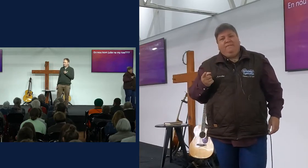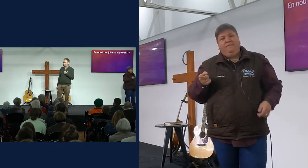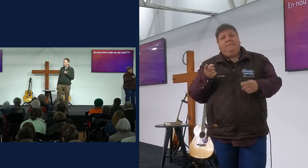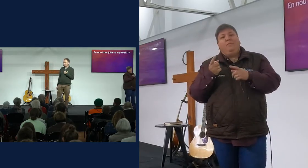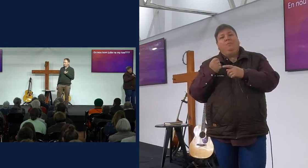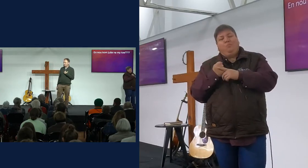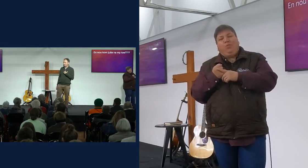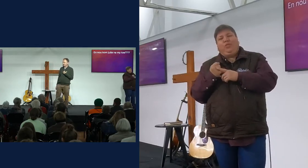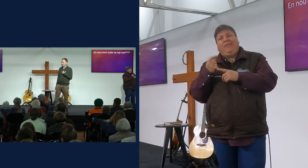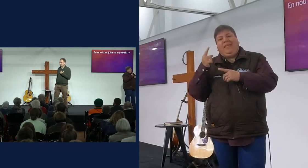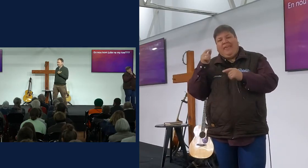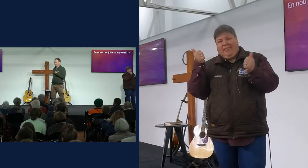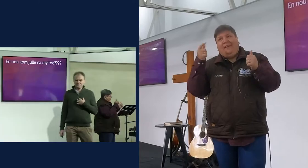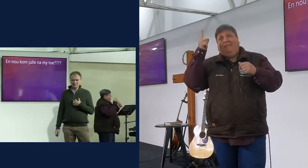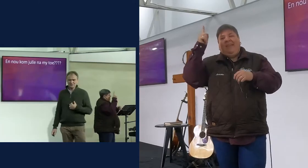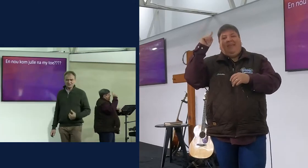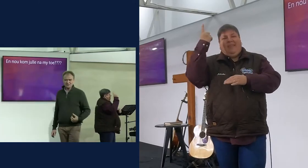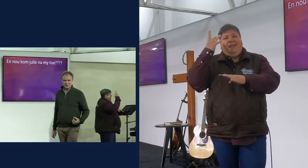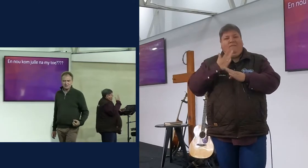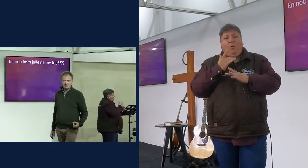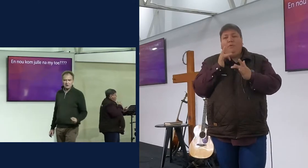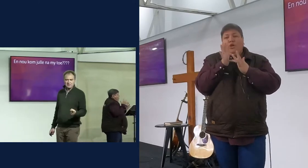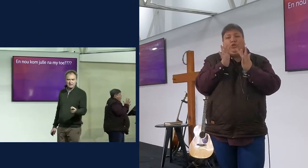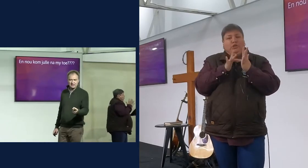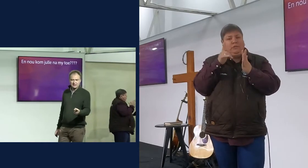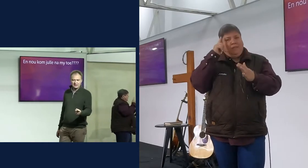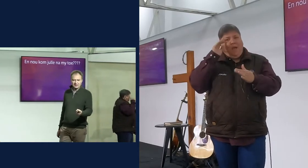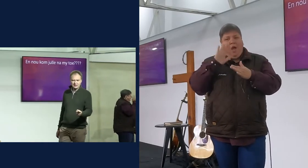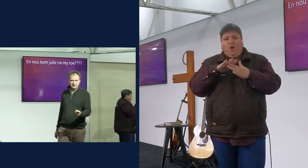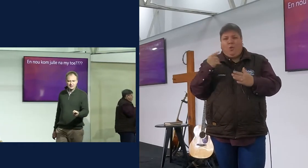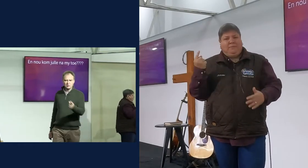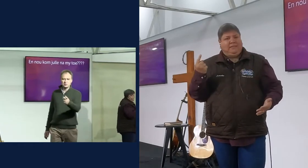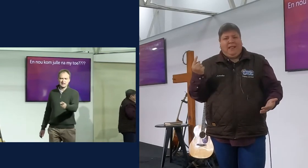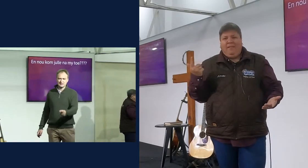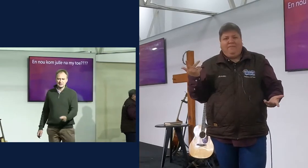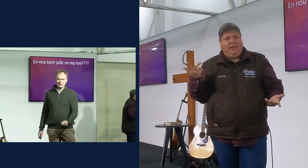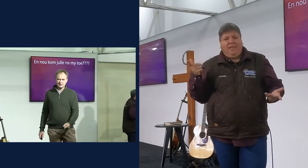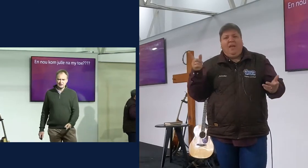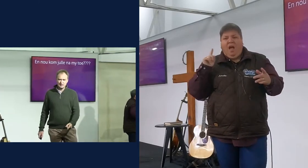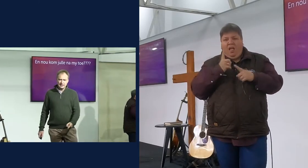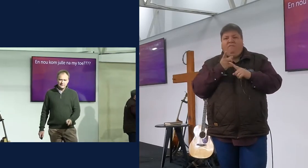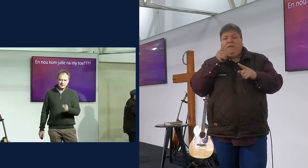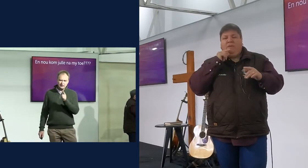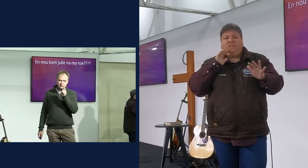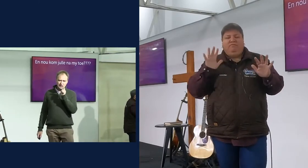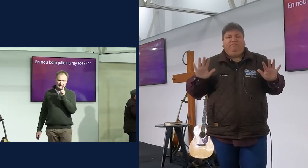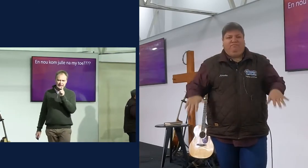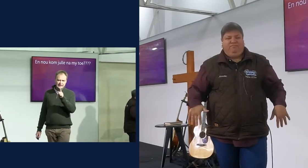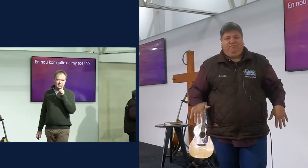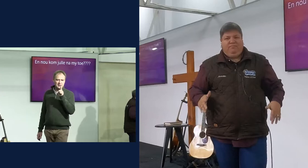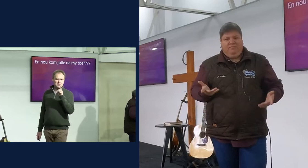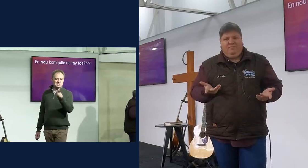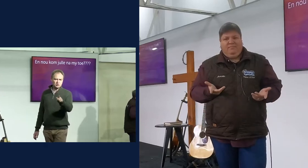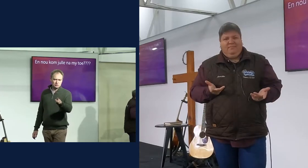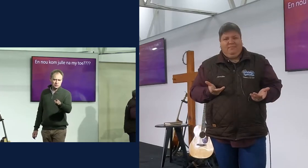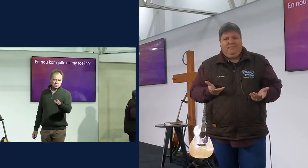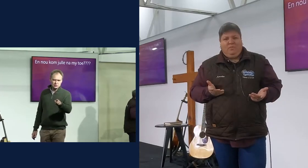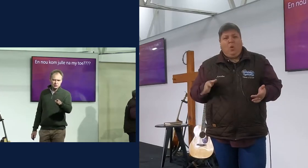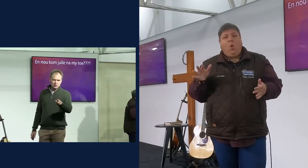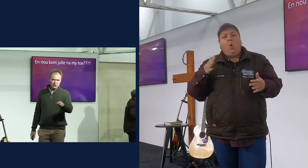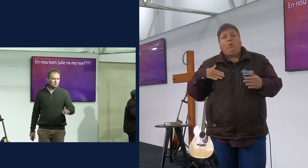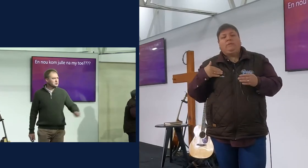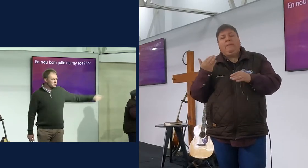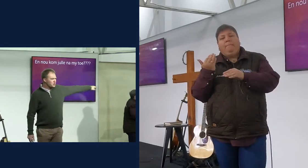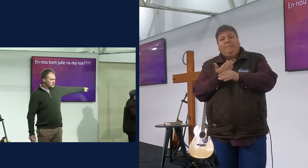homself nie te persoonlijk opnemen, must jy Macafrikaans, Bouwerbrug, kom voor het, weet julle hoeveel geleentere mis ons